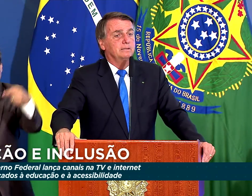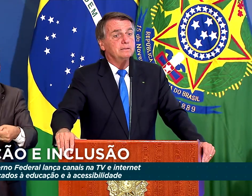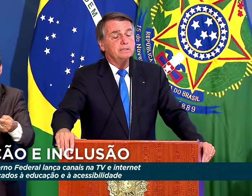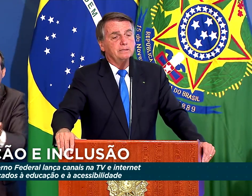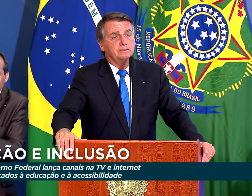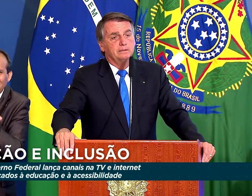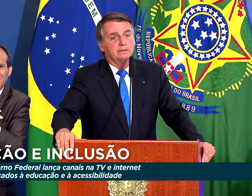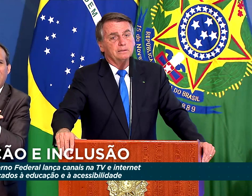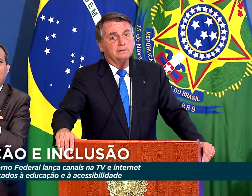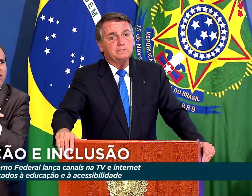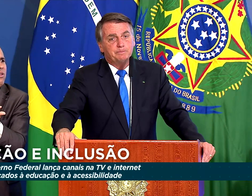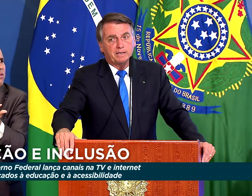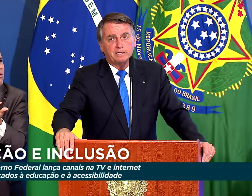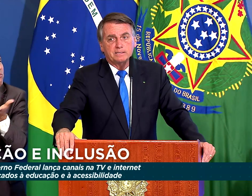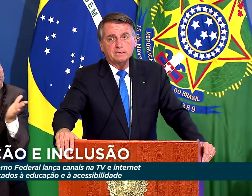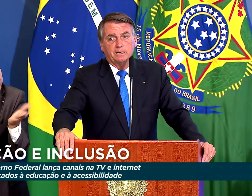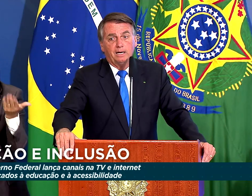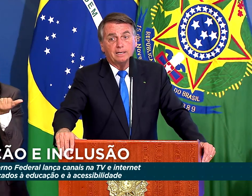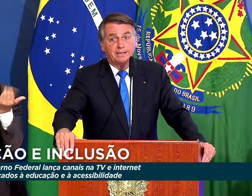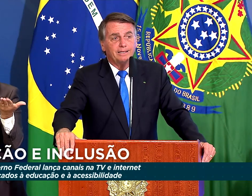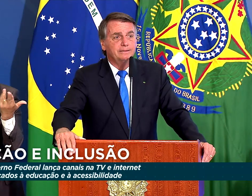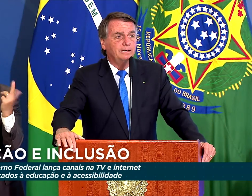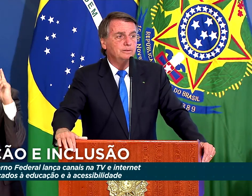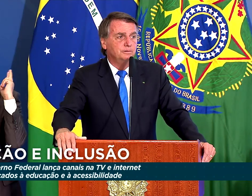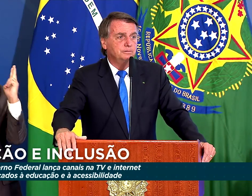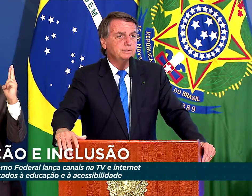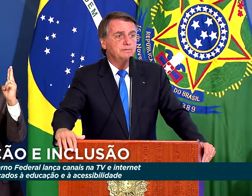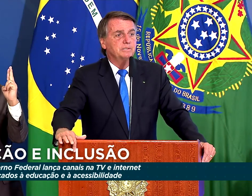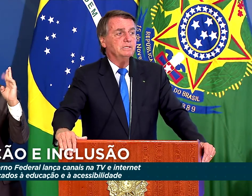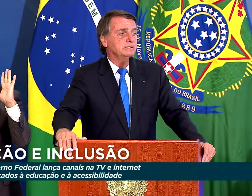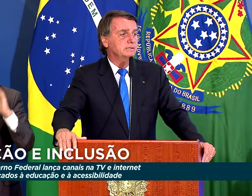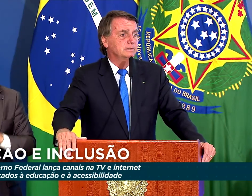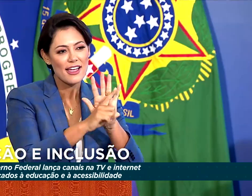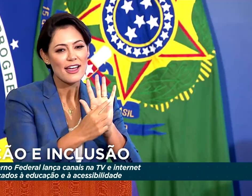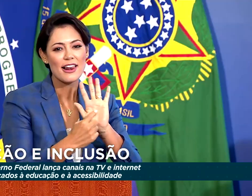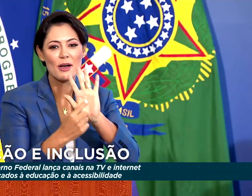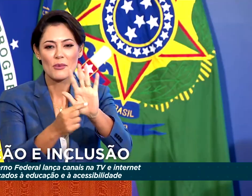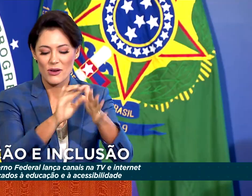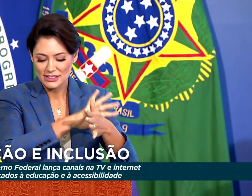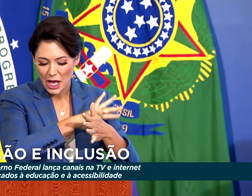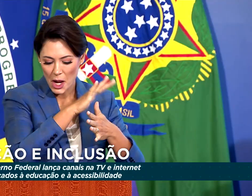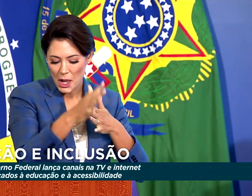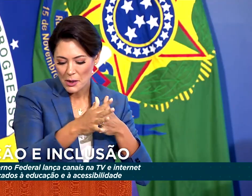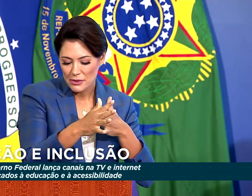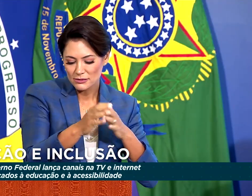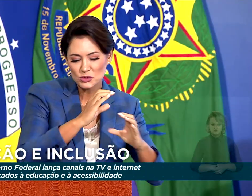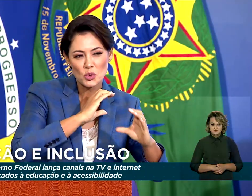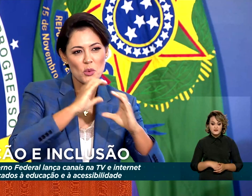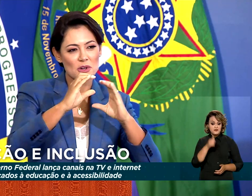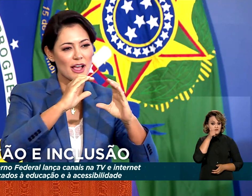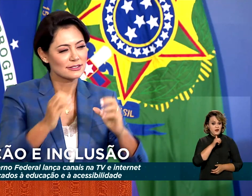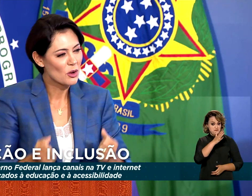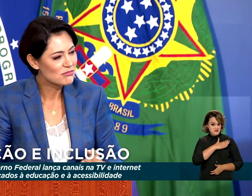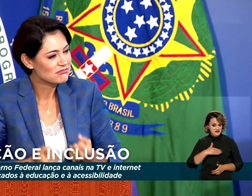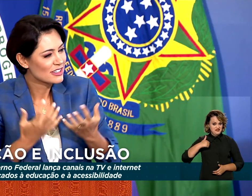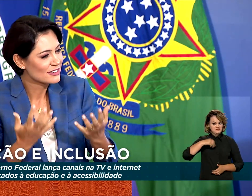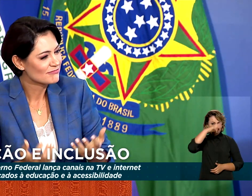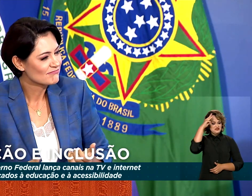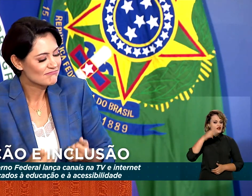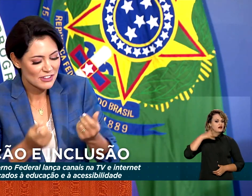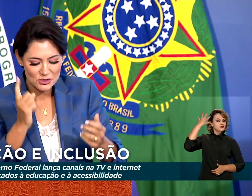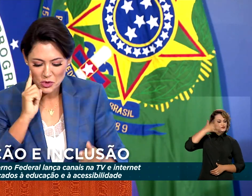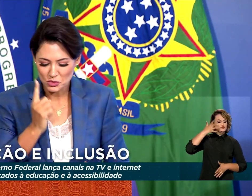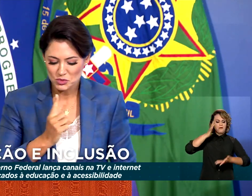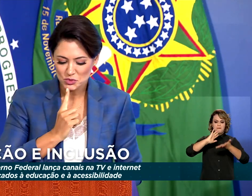dê esperança a cada um de vocês. A primeira-dama, Michele Bolsonaro, fez um